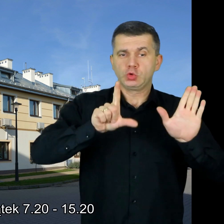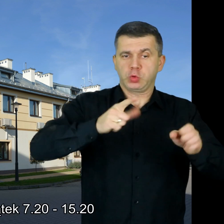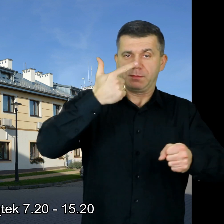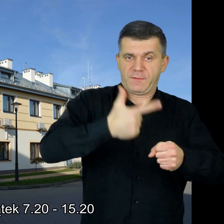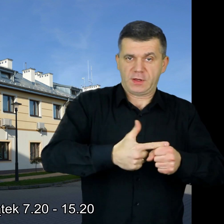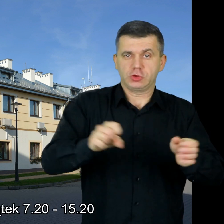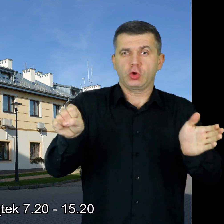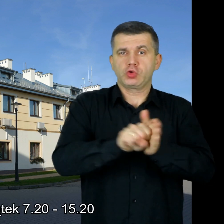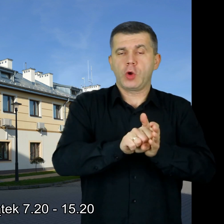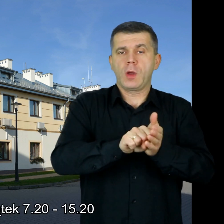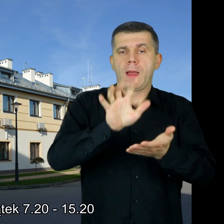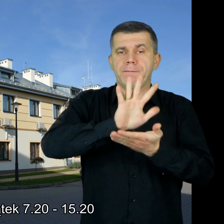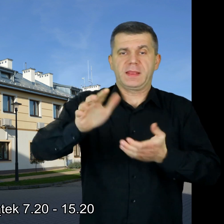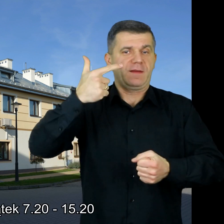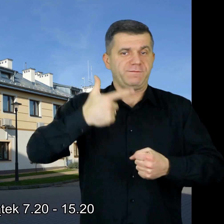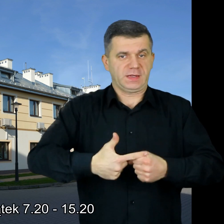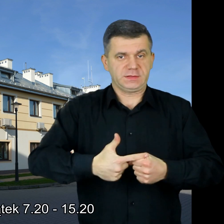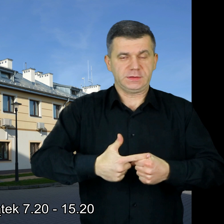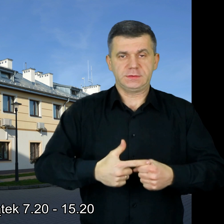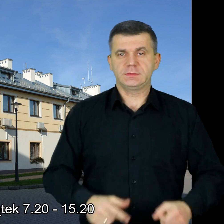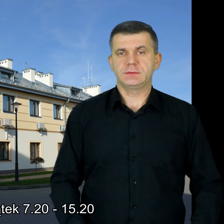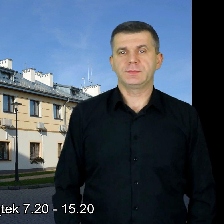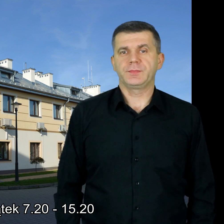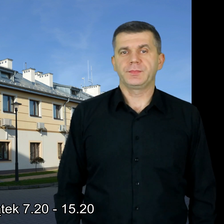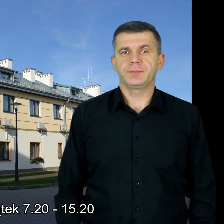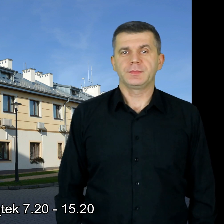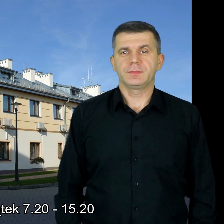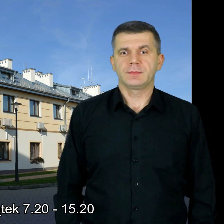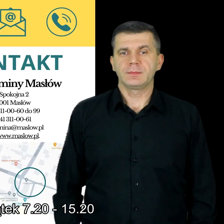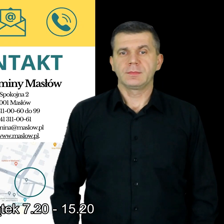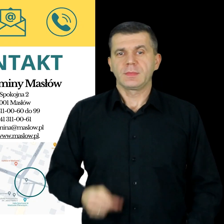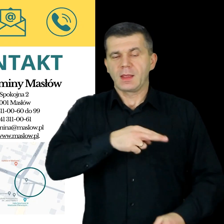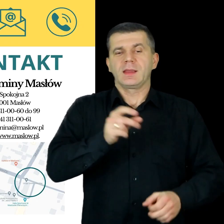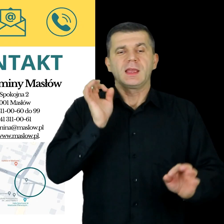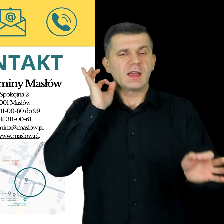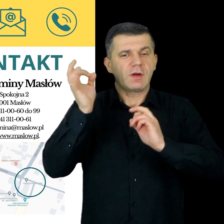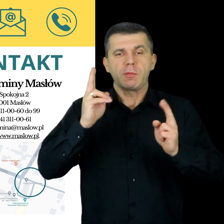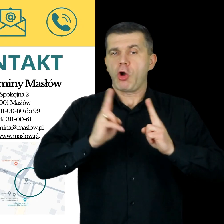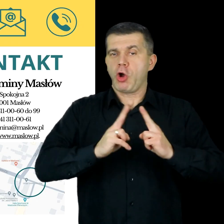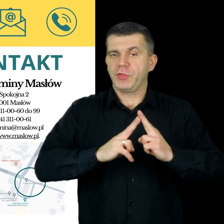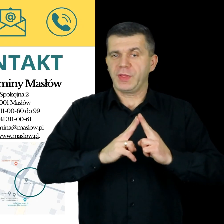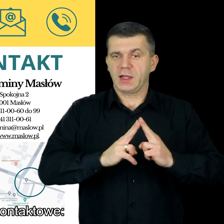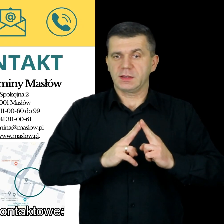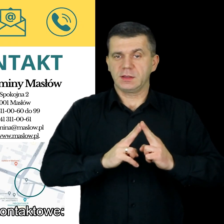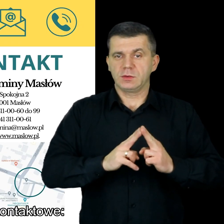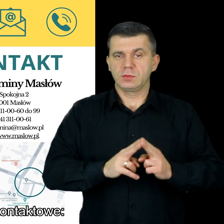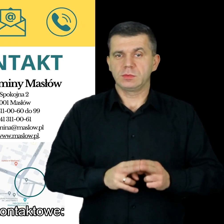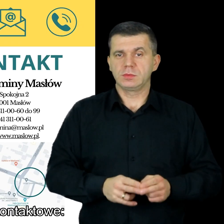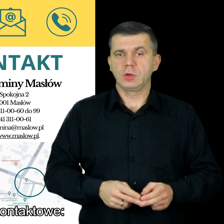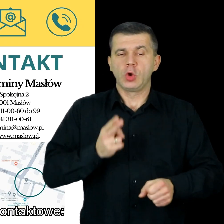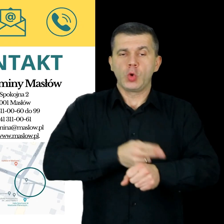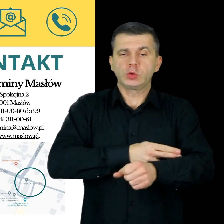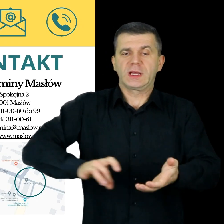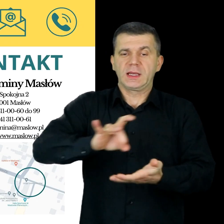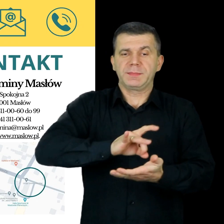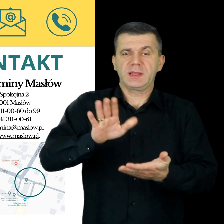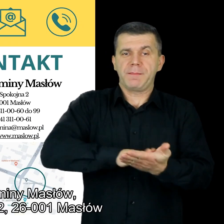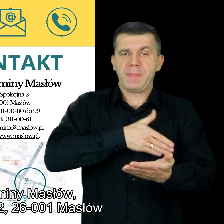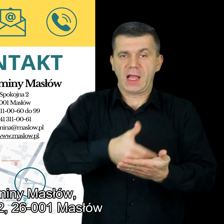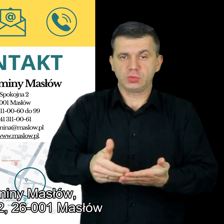wtorek, piątek od 7.20 do 15.20 Dane kontaktowe Urząd